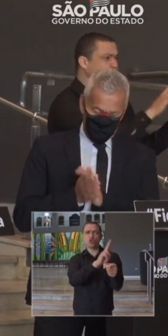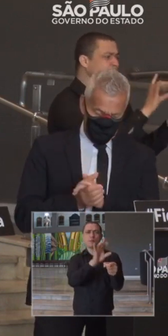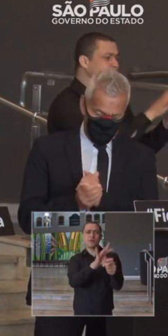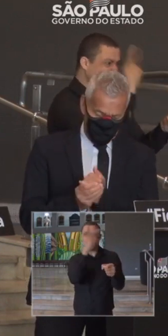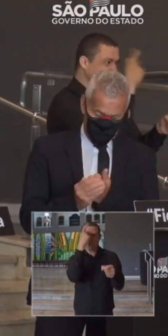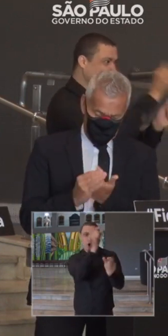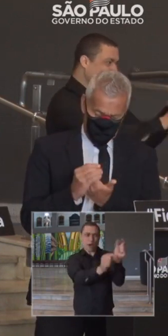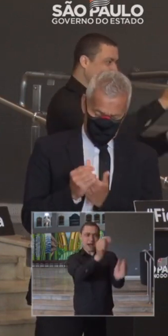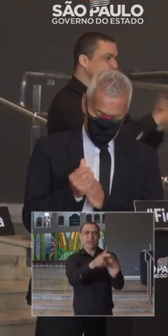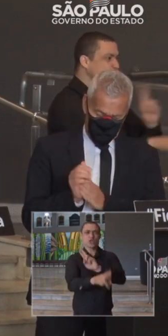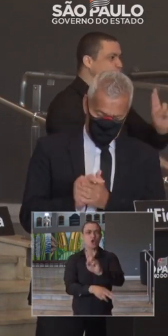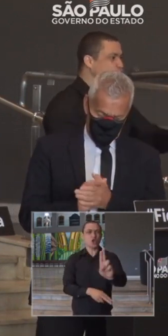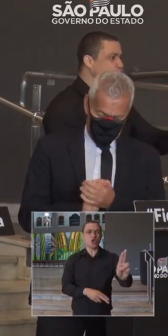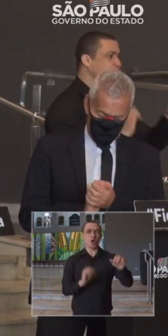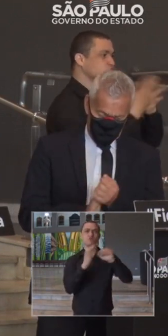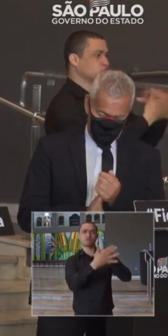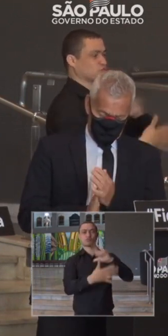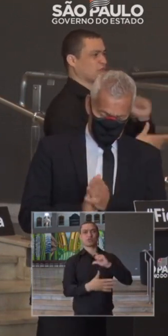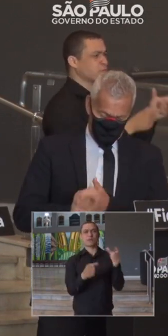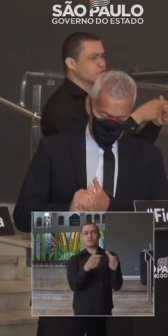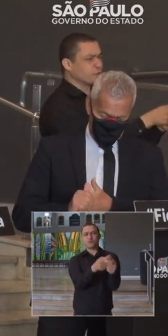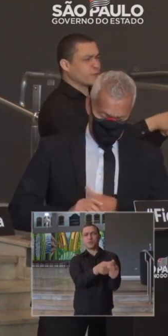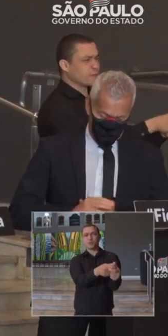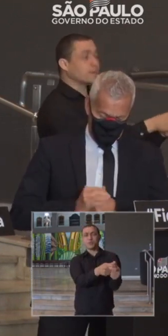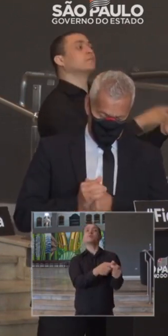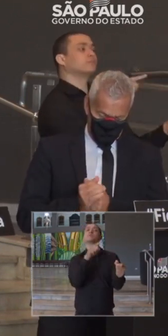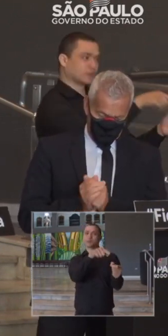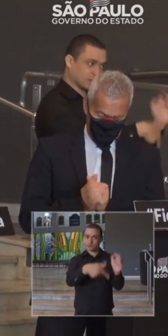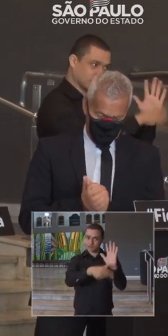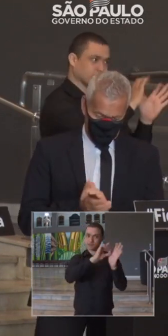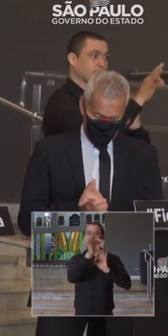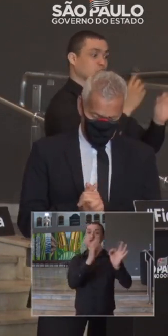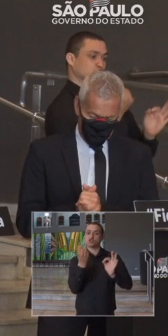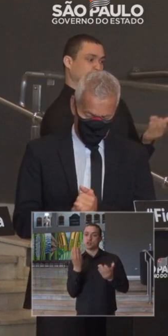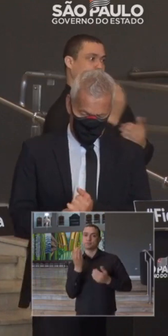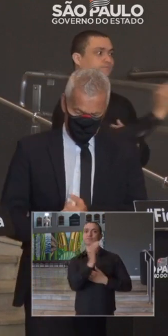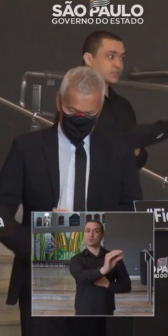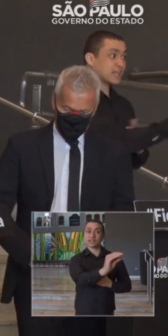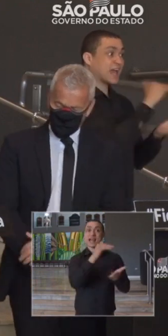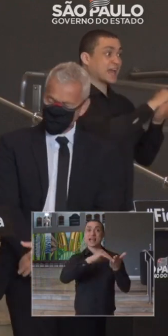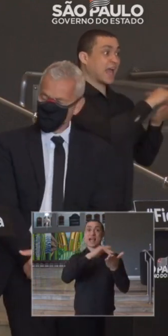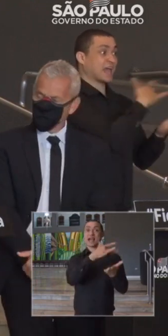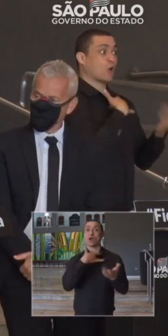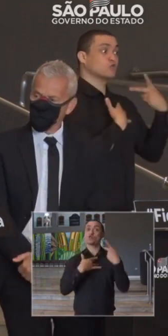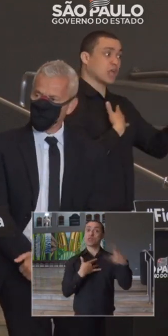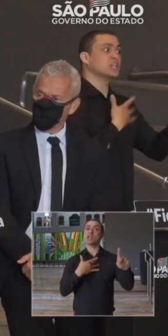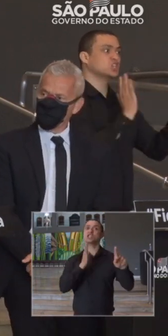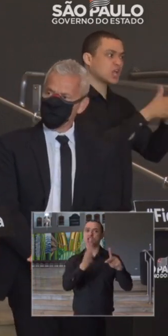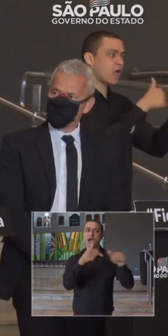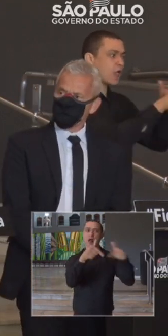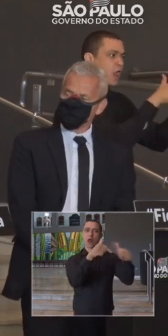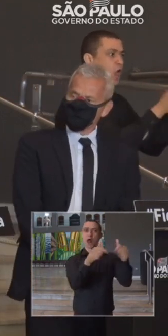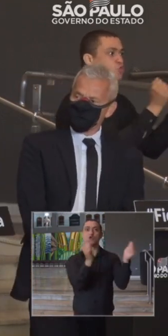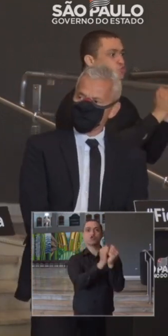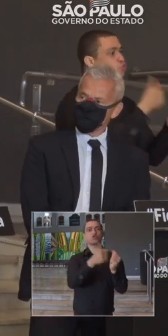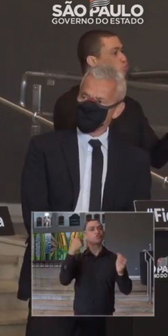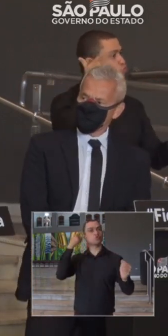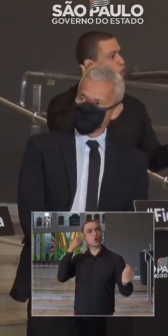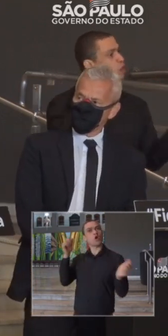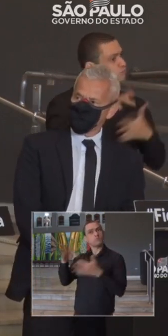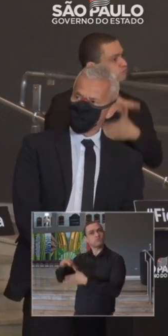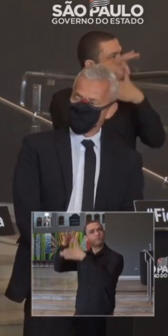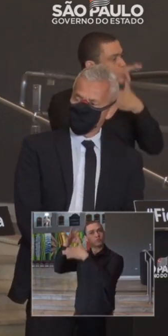pessoa que contraiu o vírus na sua cidade, e através da sua Secretaria de Saúde trabalhou junto com o governador João Dora,